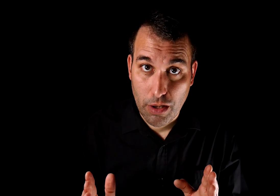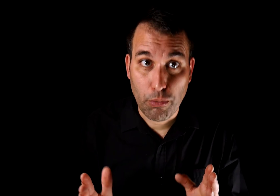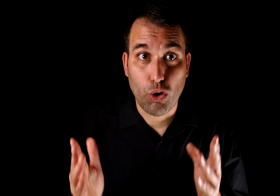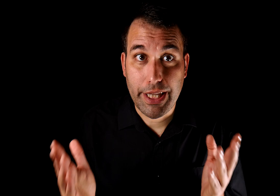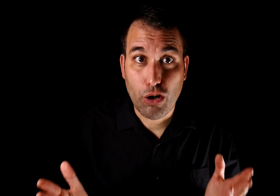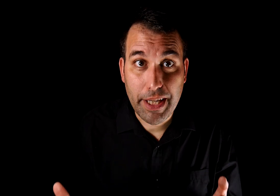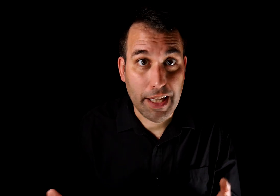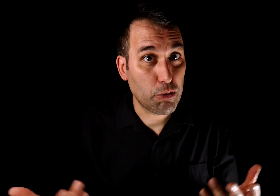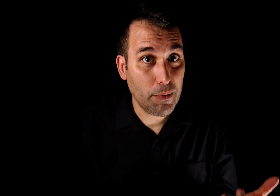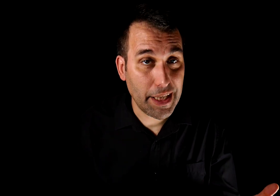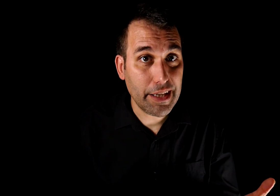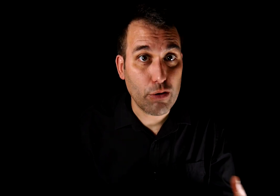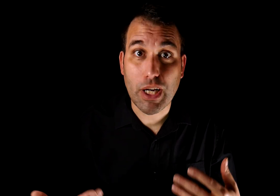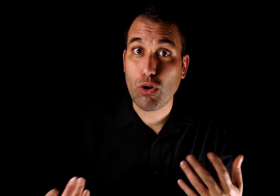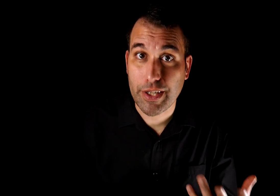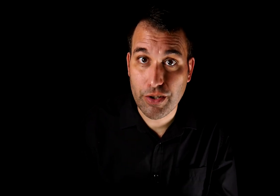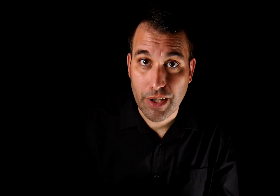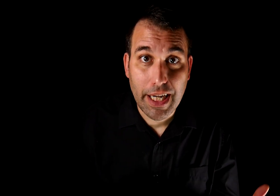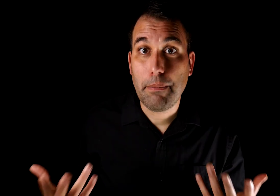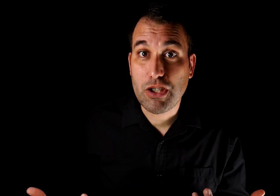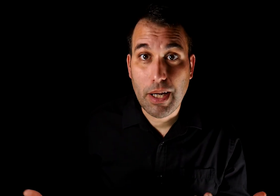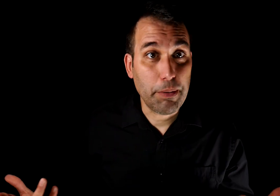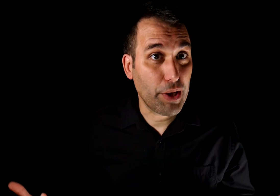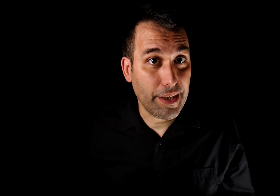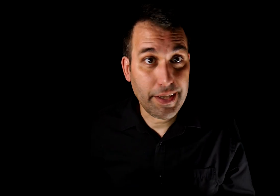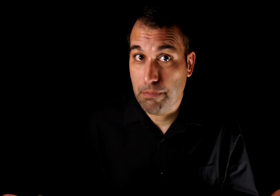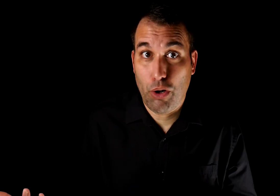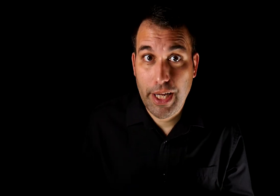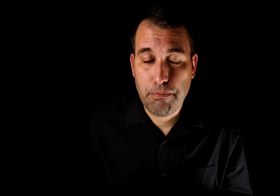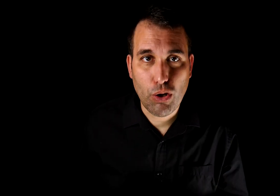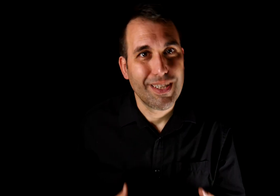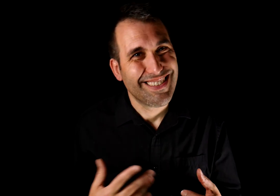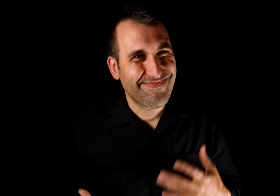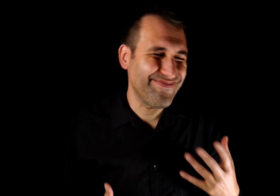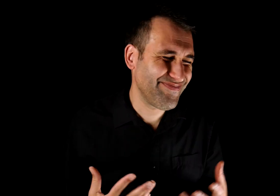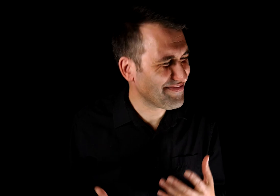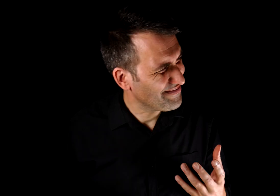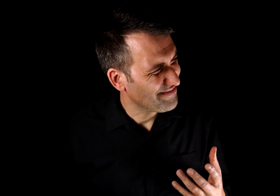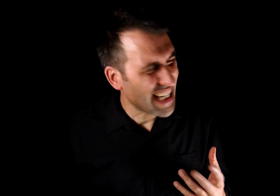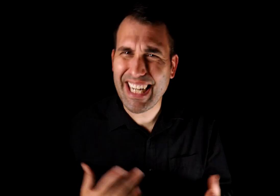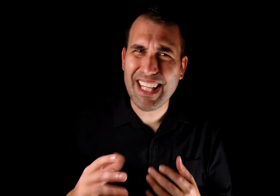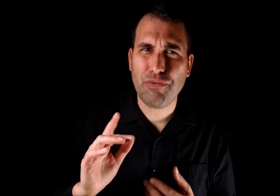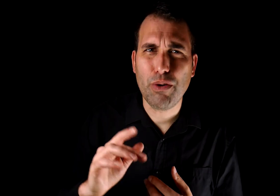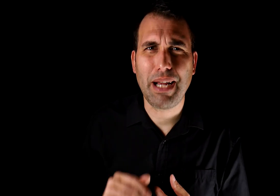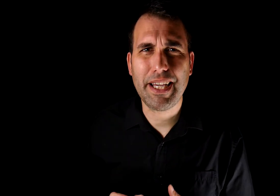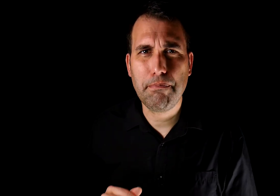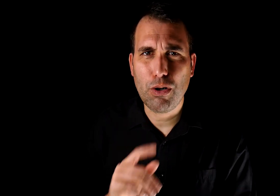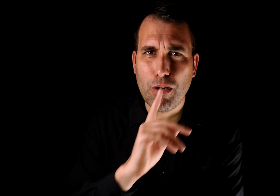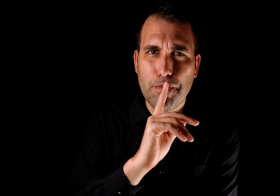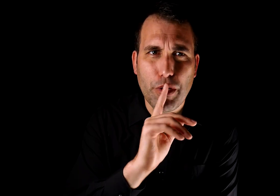por lo que dejo abierta la posibilidad de una corrección. La persona me puede decir, por ejemplo, mmm, en realidad fue un mal ejemplo, voy